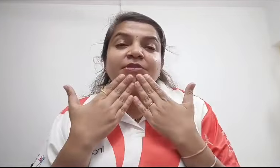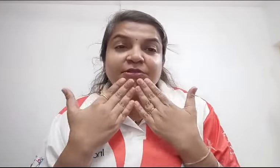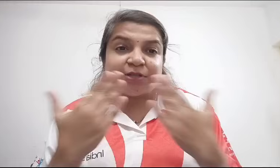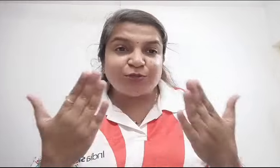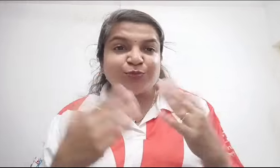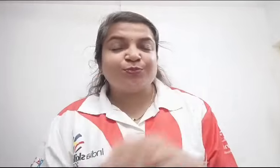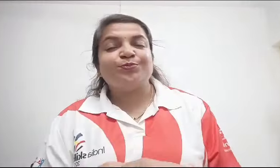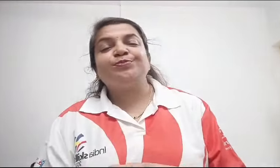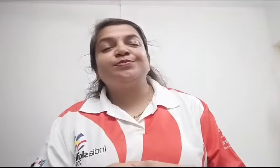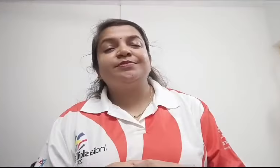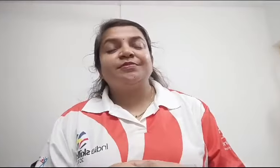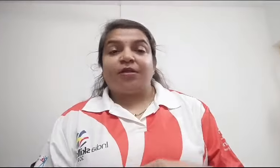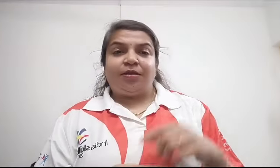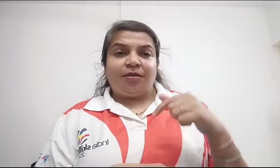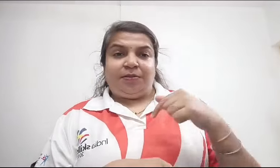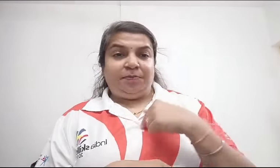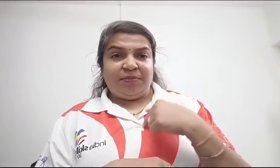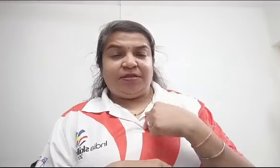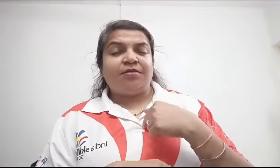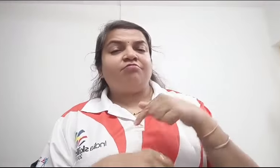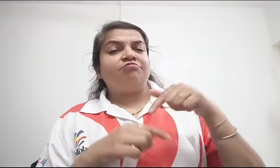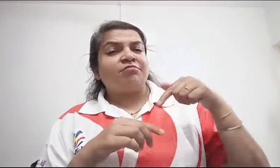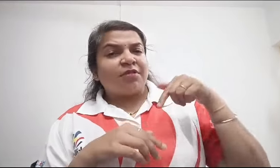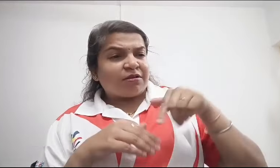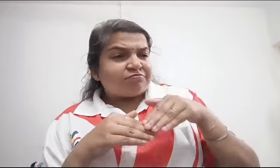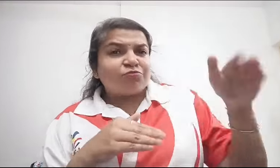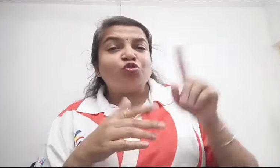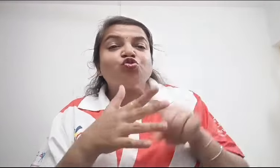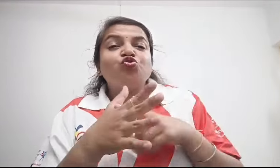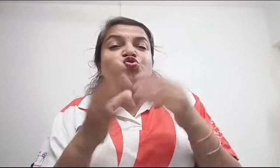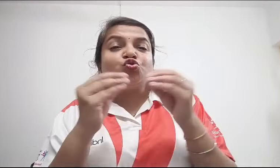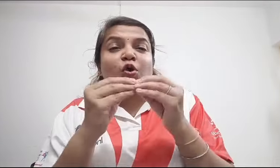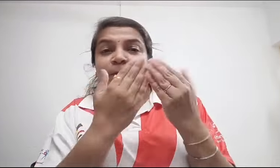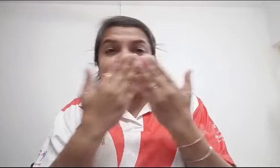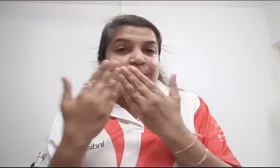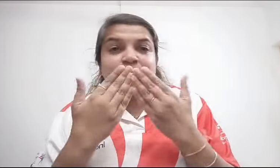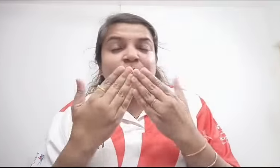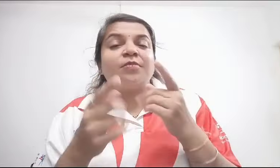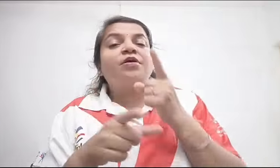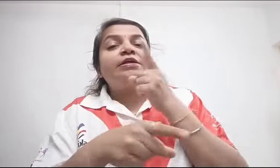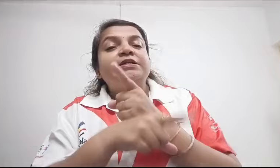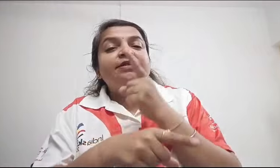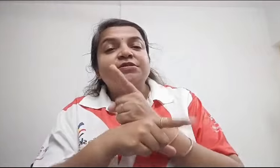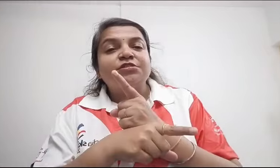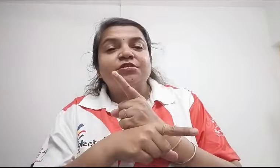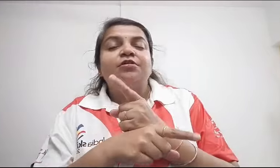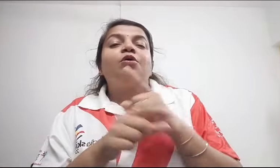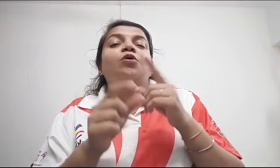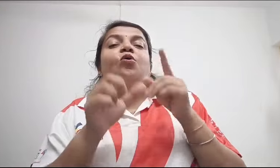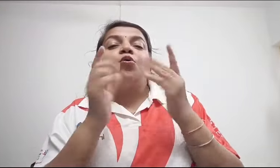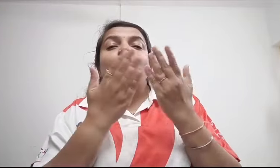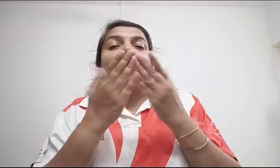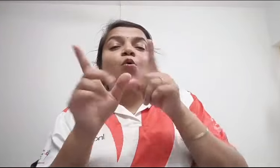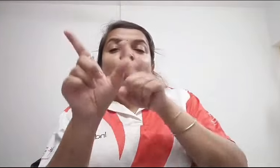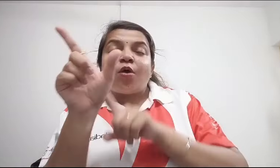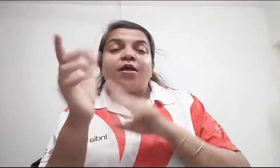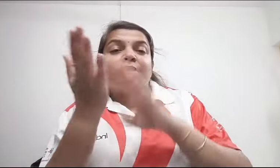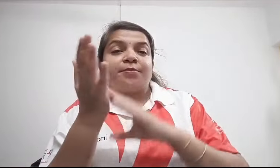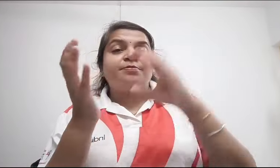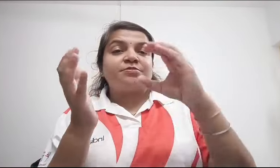मुझे बहुत सारी हिल्प की, मैं जब इंटरनेशनल के पहले तीन